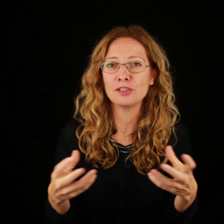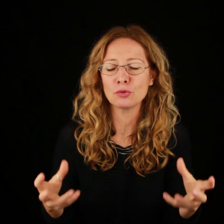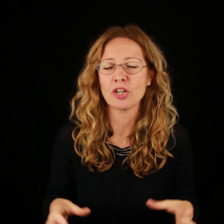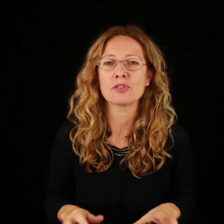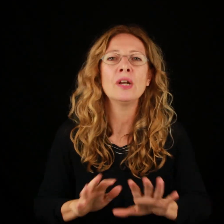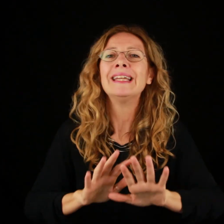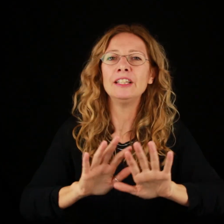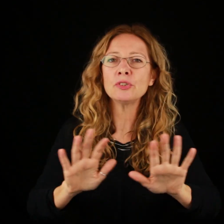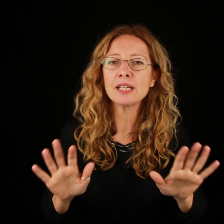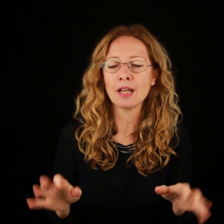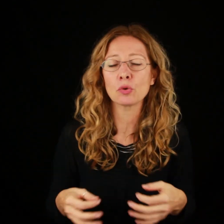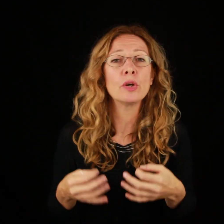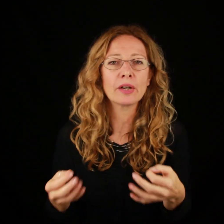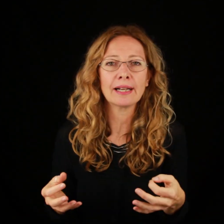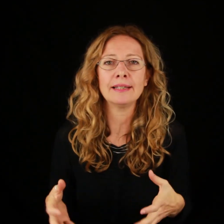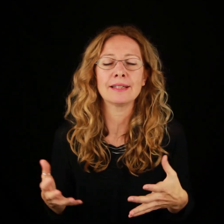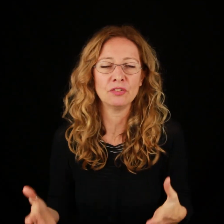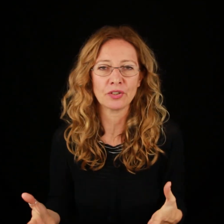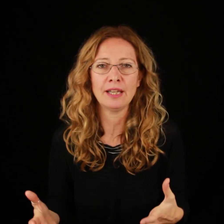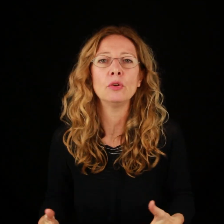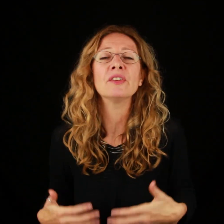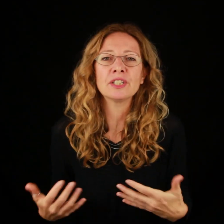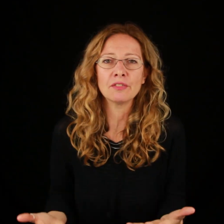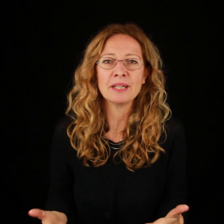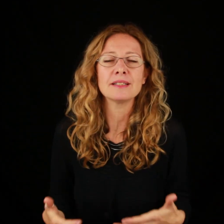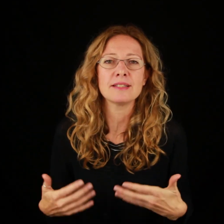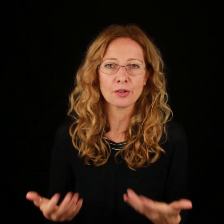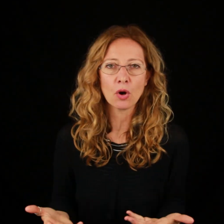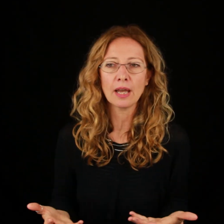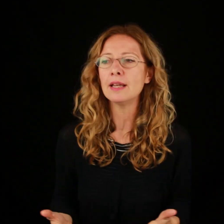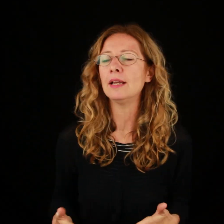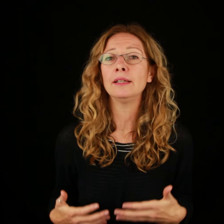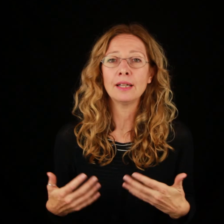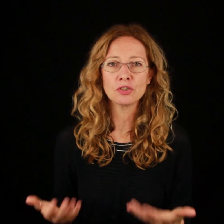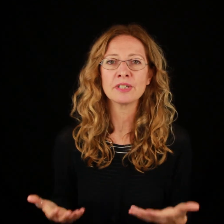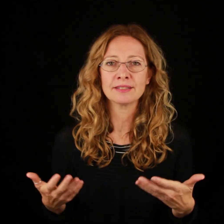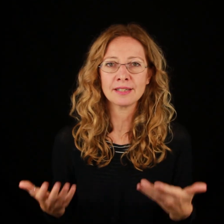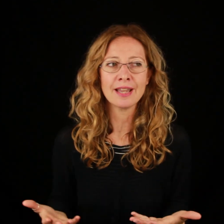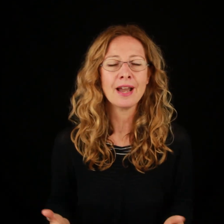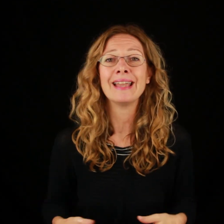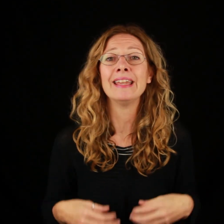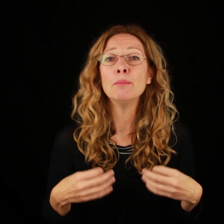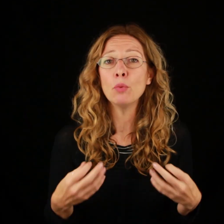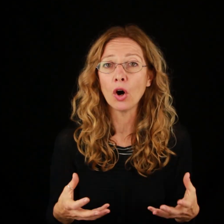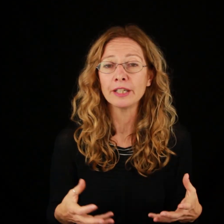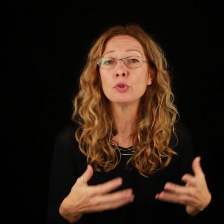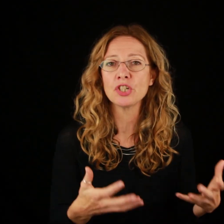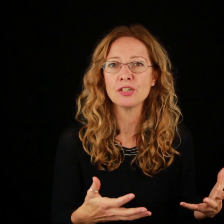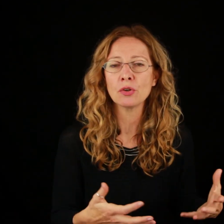di successo. In ogni caso quello che accade è che il fratello effettivamente si arruola nella legione straniera e muore ucciso